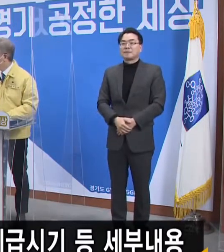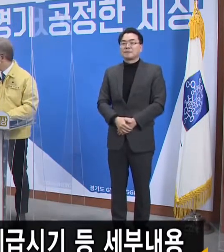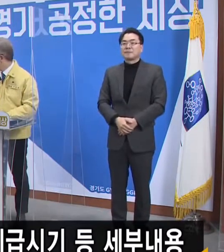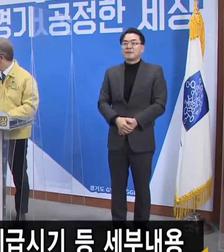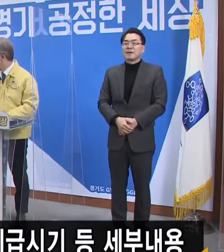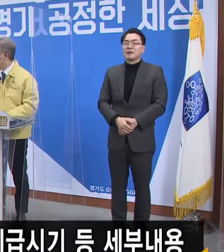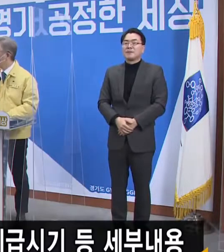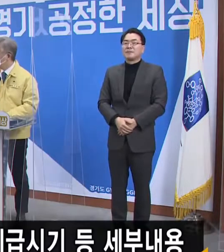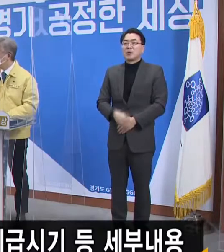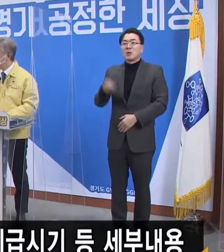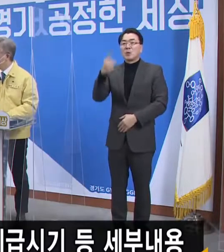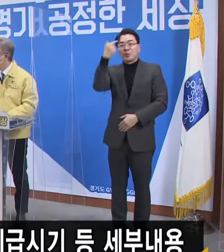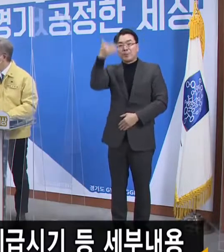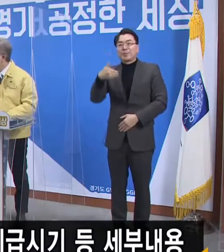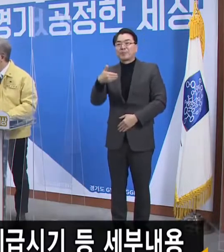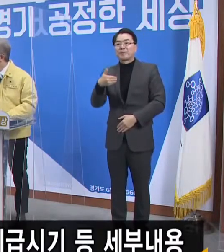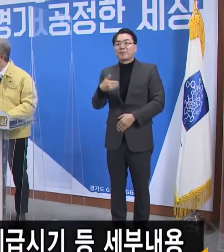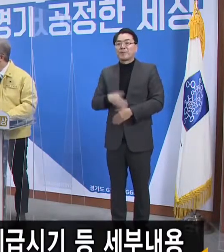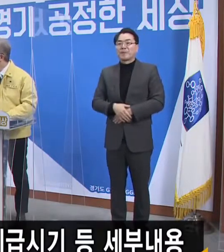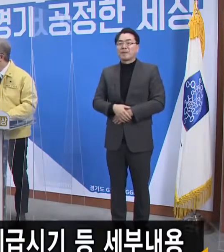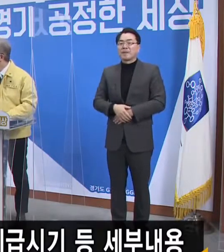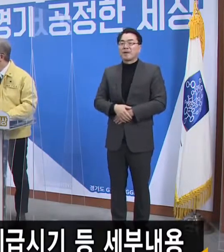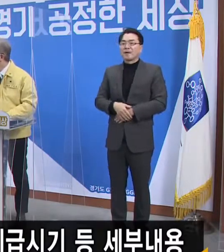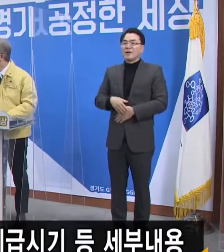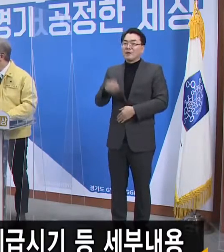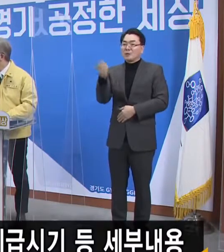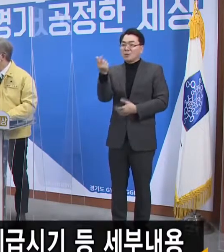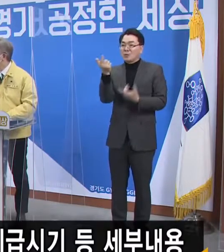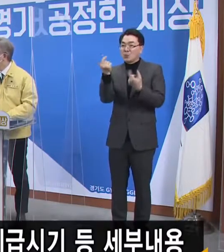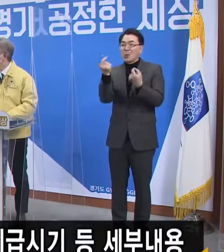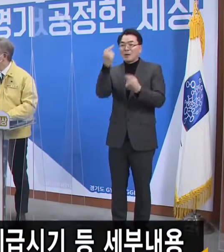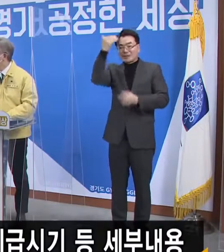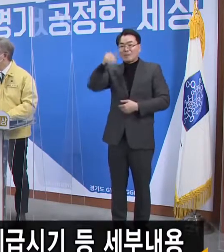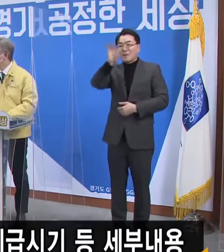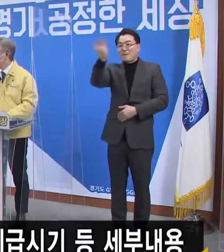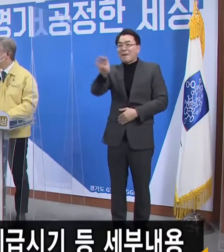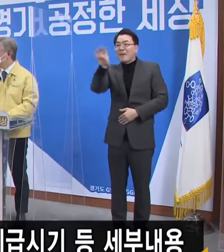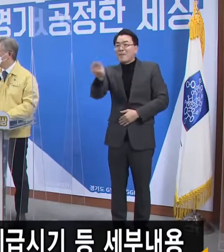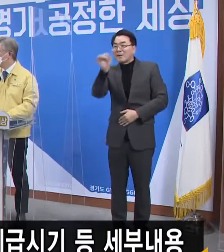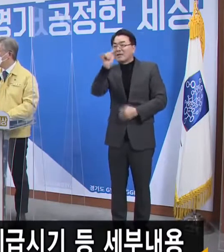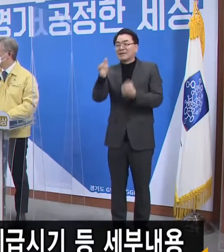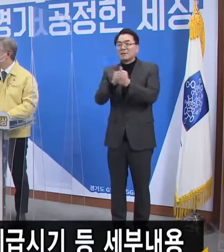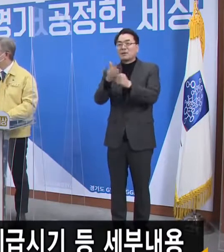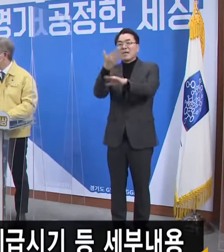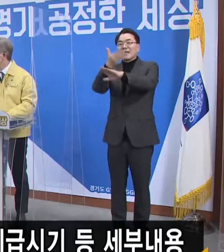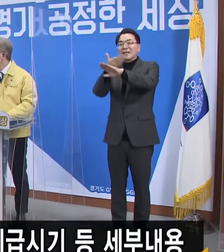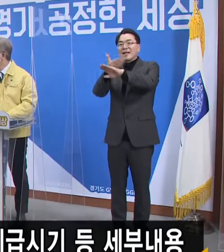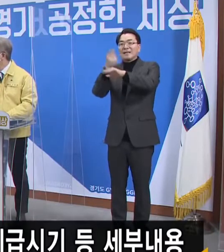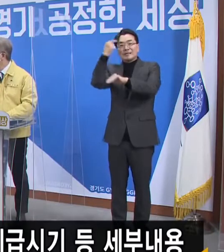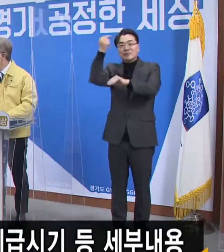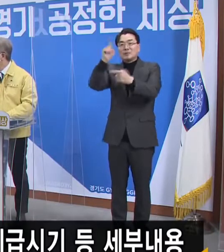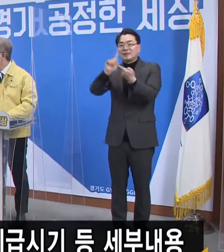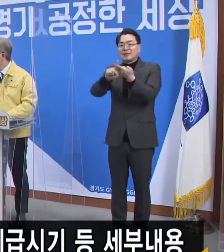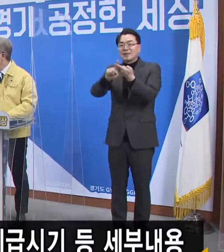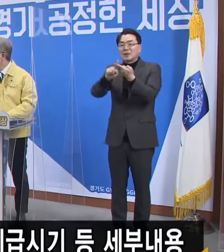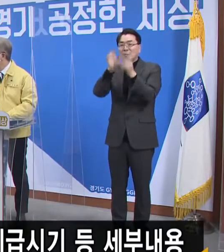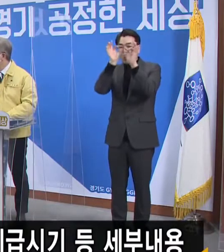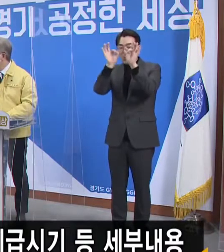김영철 기자입니다. 이 부분에 대한 건 앞에서 질문하신 내용과 동일한 사항으로 다음 질문 드리도록 하겠습니다.